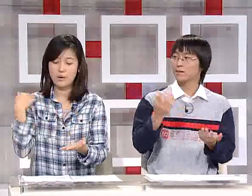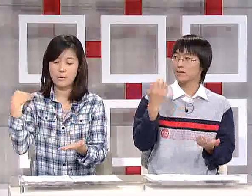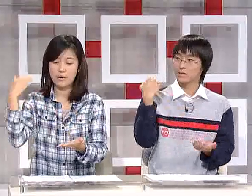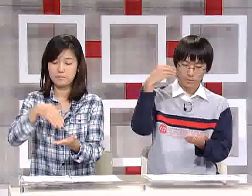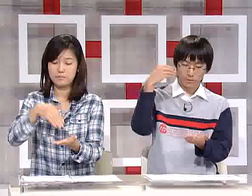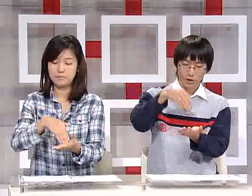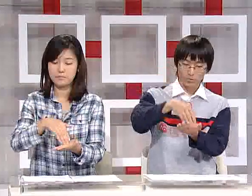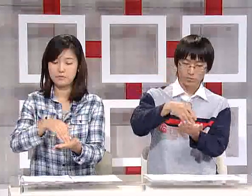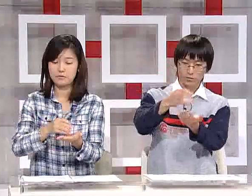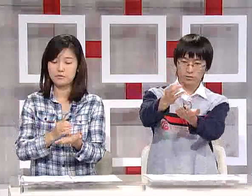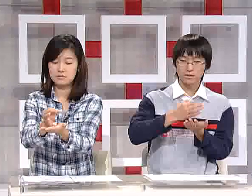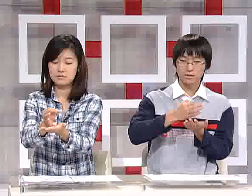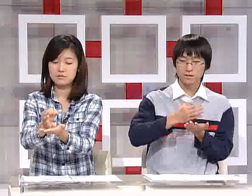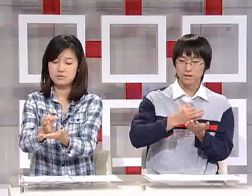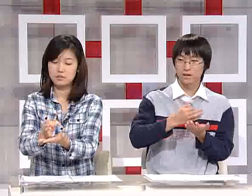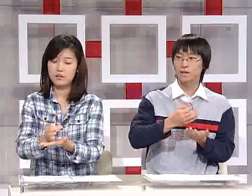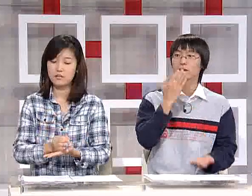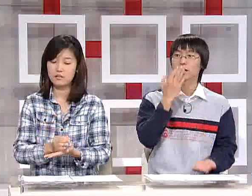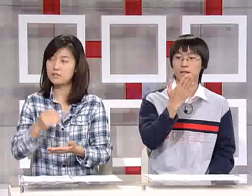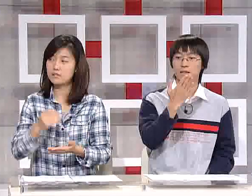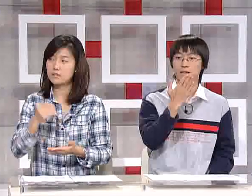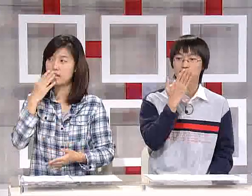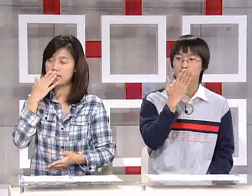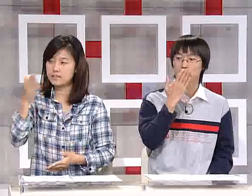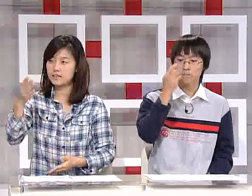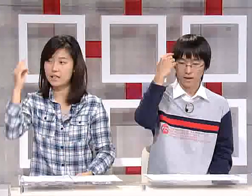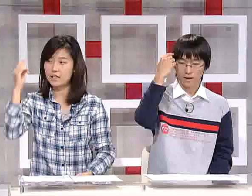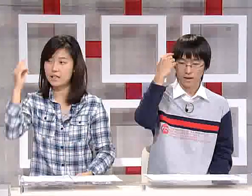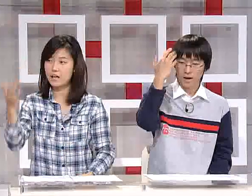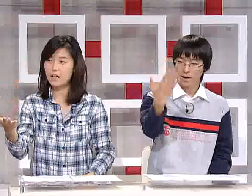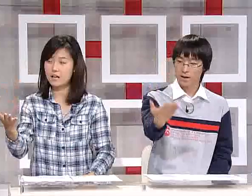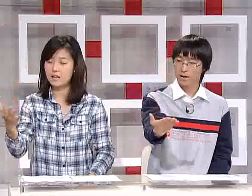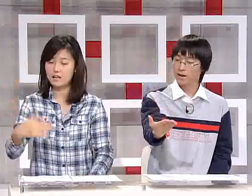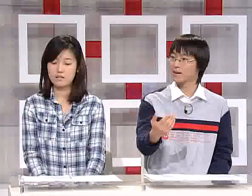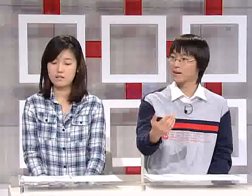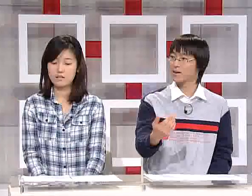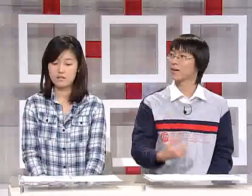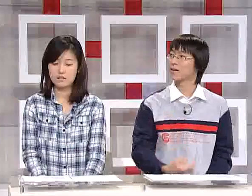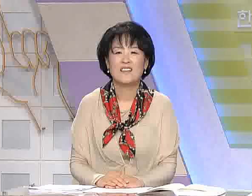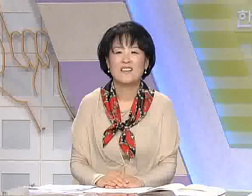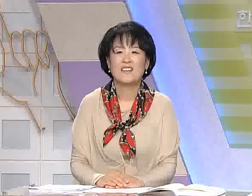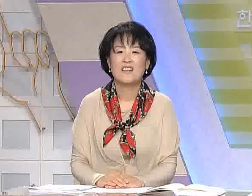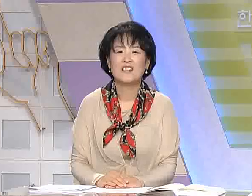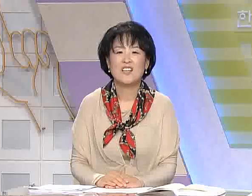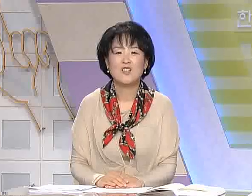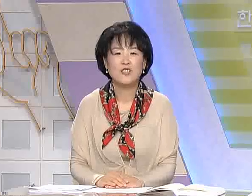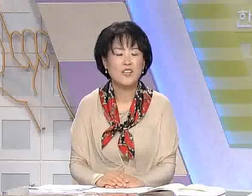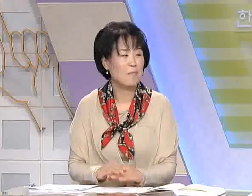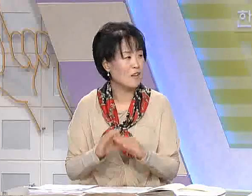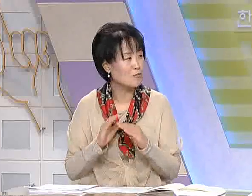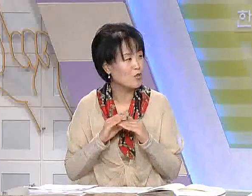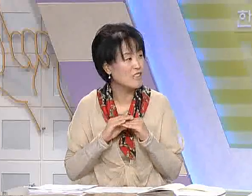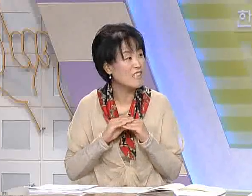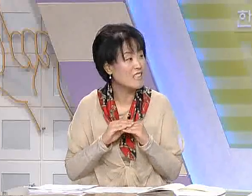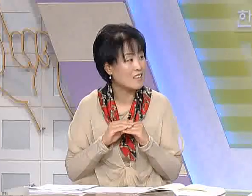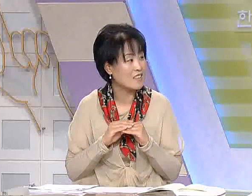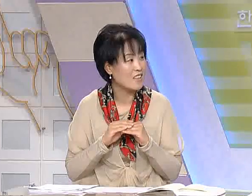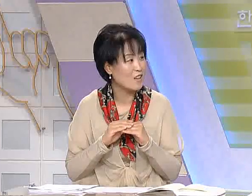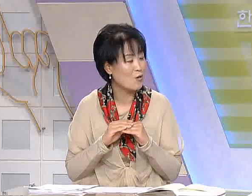교환이나 환불은 가능합니까? 네. 잘해주셨는데 방금 우리 은지 학생이